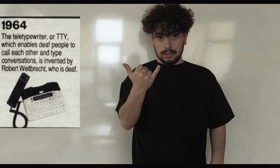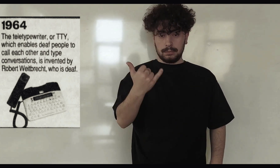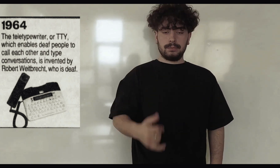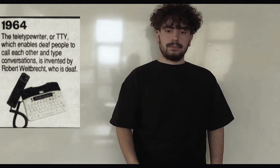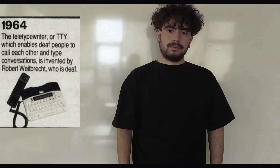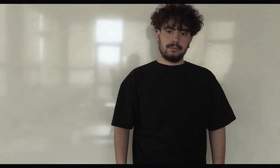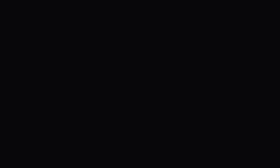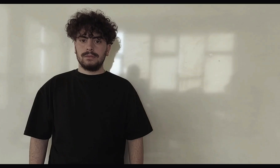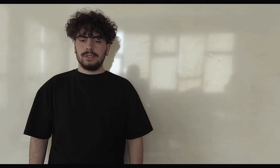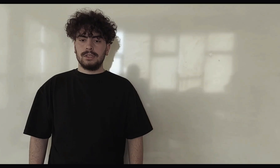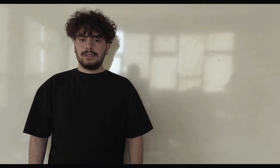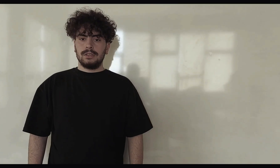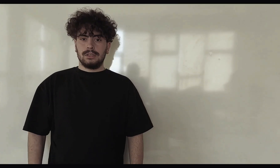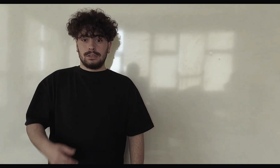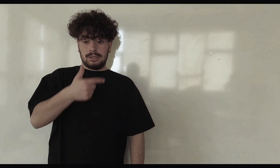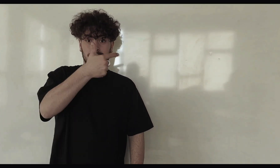Este dispositivo chama-se TTY.